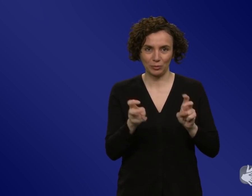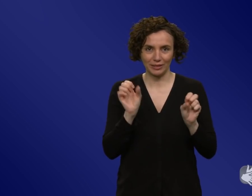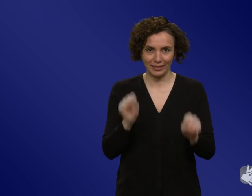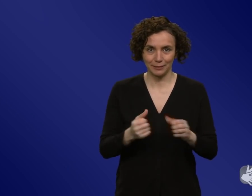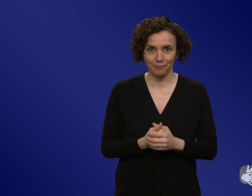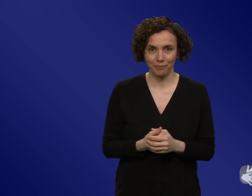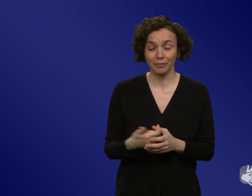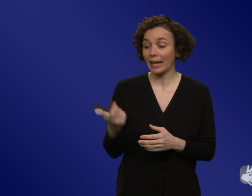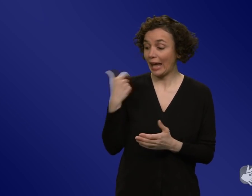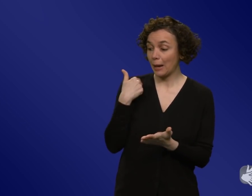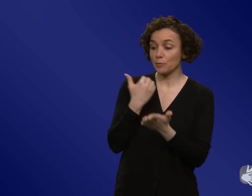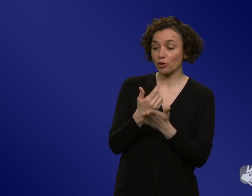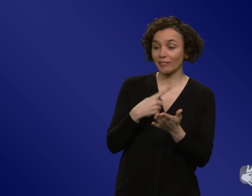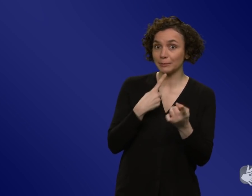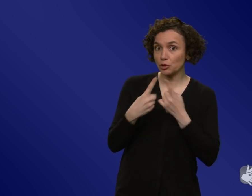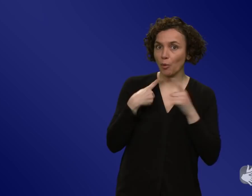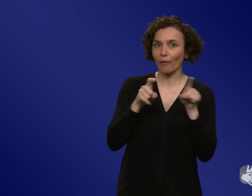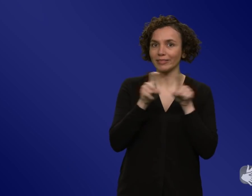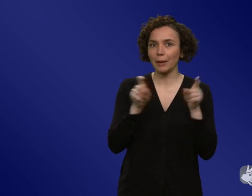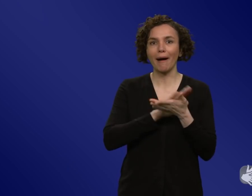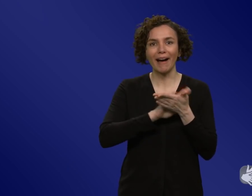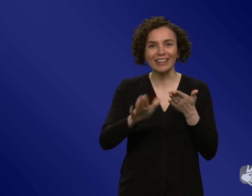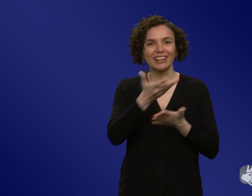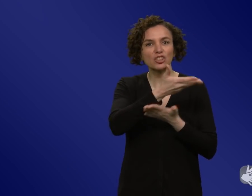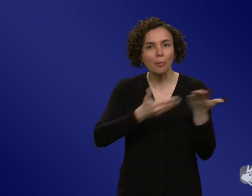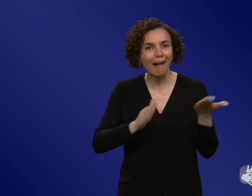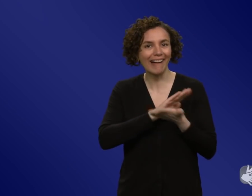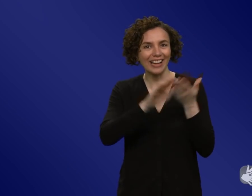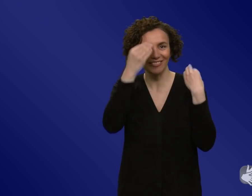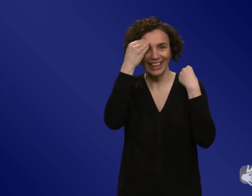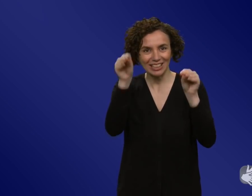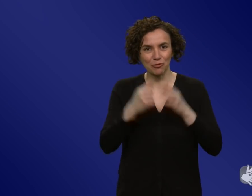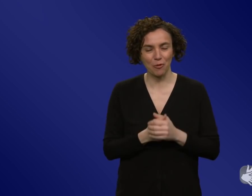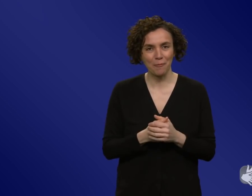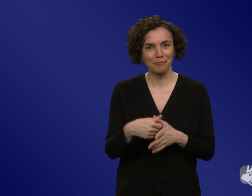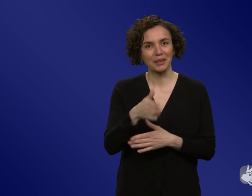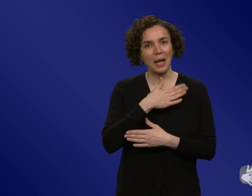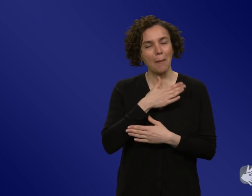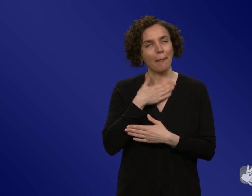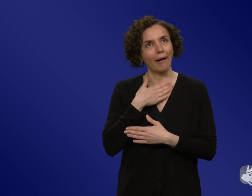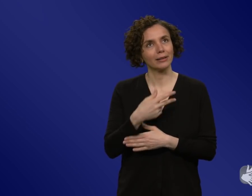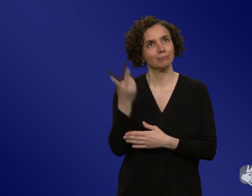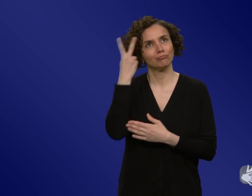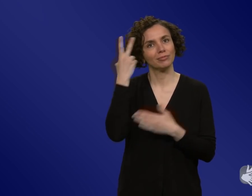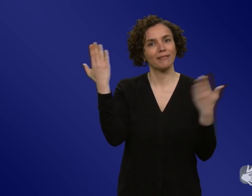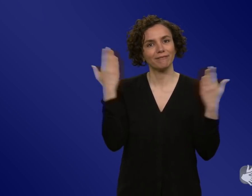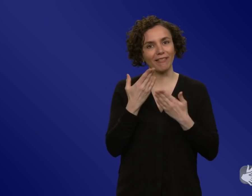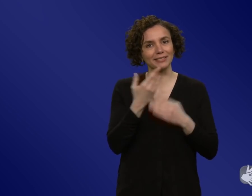Sprache. Meine Wahrnehmung von der Impfkampagne war teilweise, dass eigentlich hauptsächlich die Botschaft immer wieder repliziert wurde, Impfen schützt, ohne